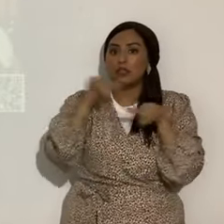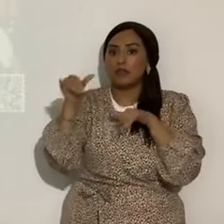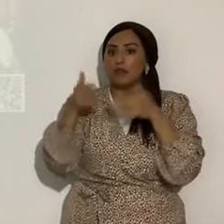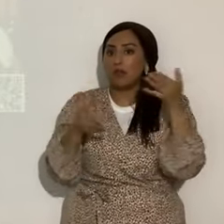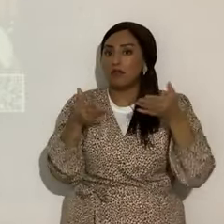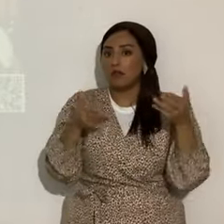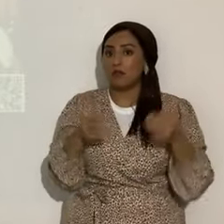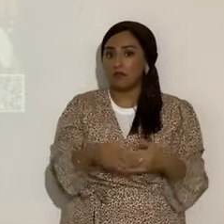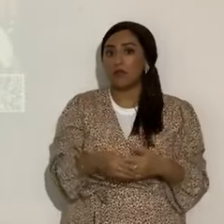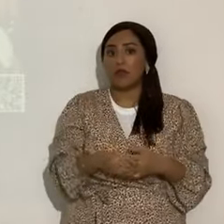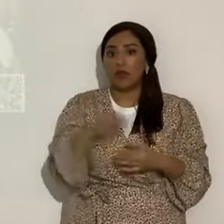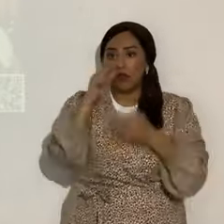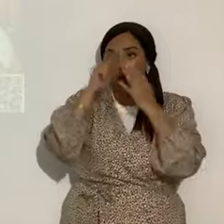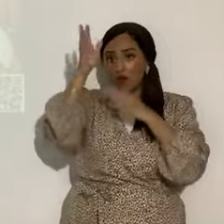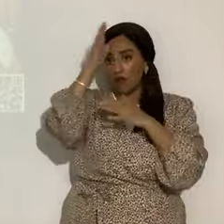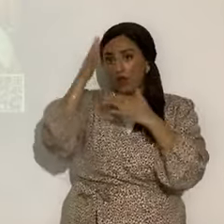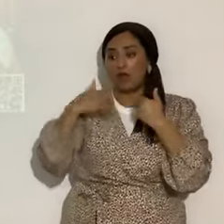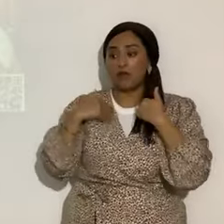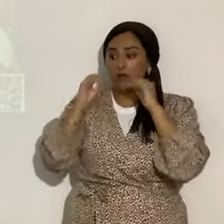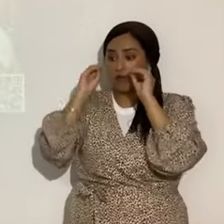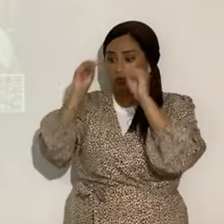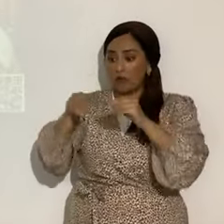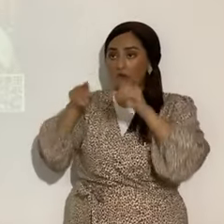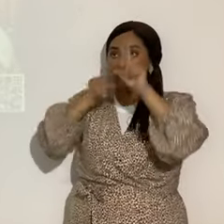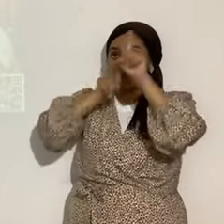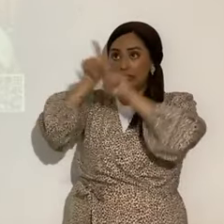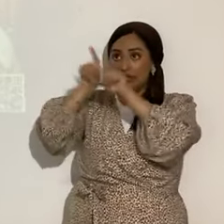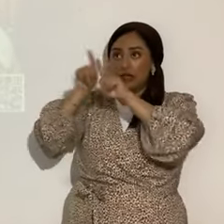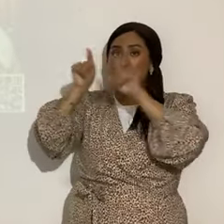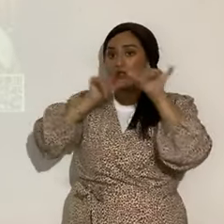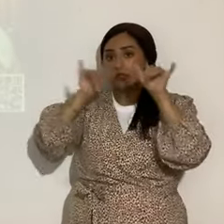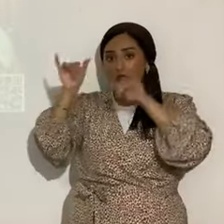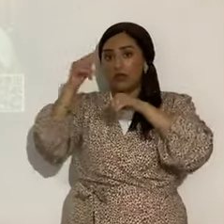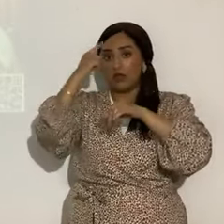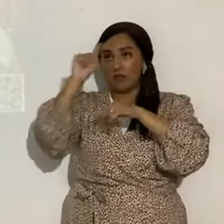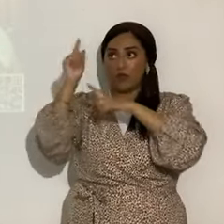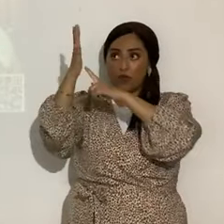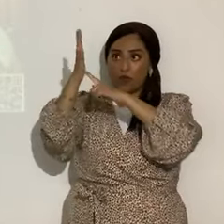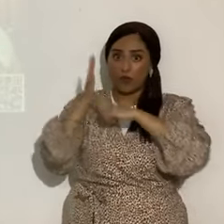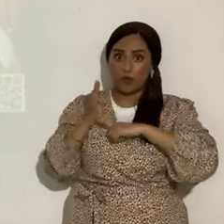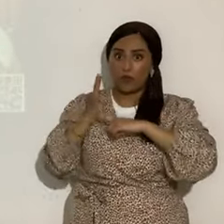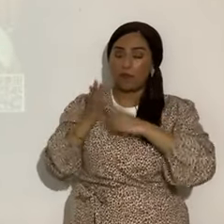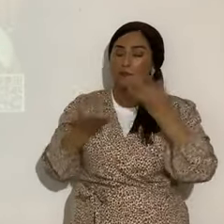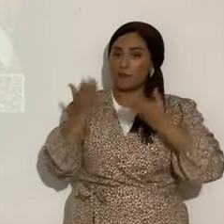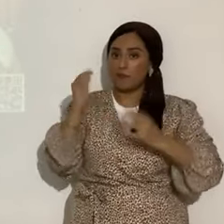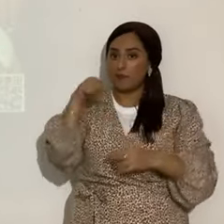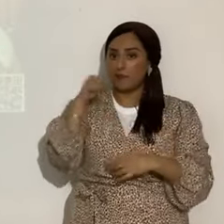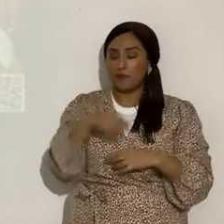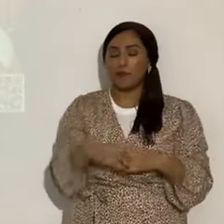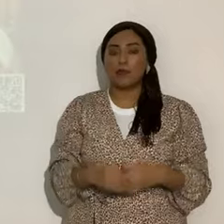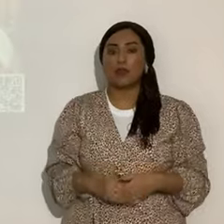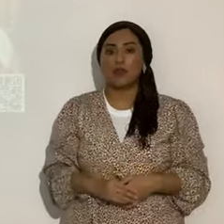Porque el Eterno puso las estrellas también para señales. Es muy probable, pero no lo dice la Biblia.